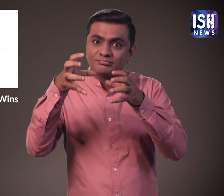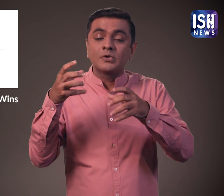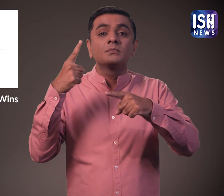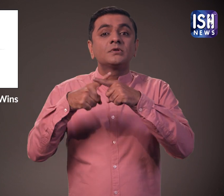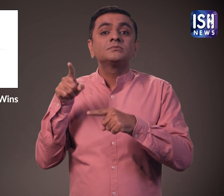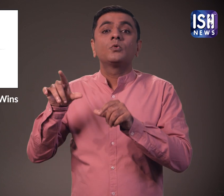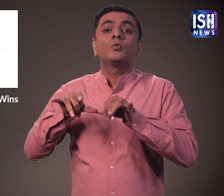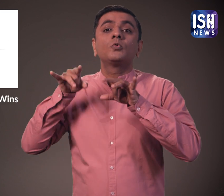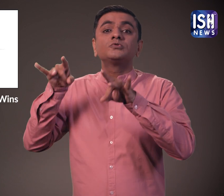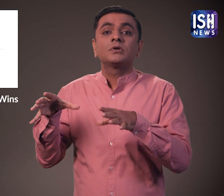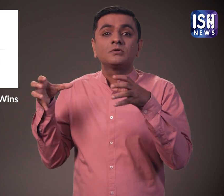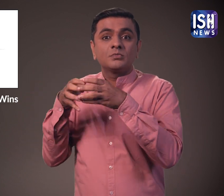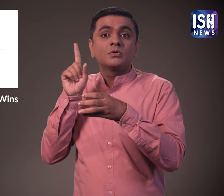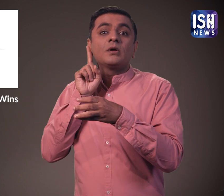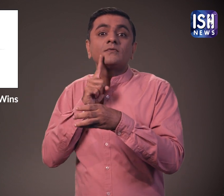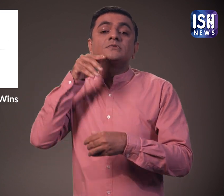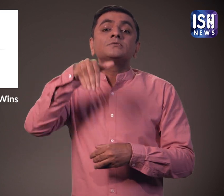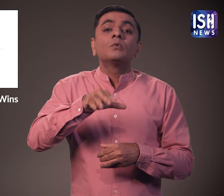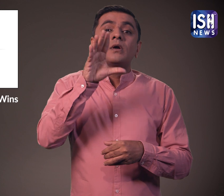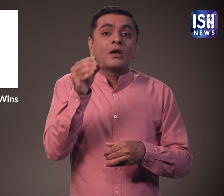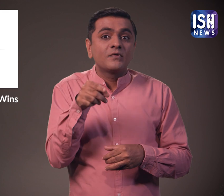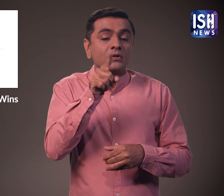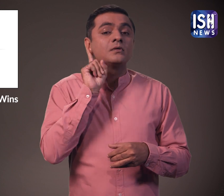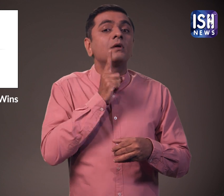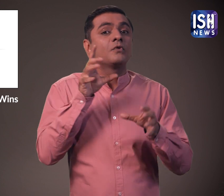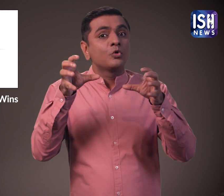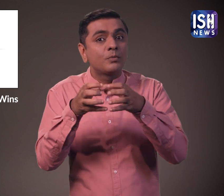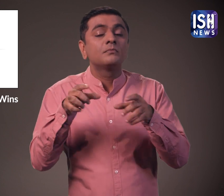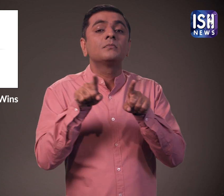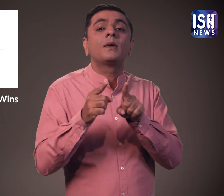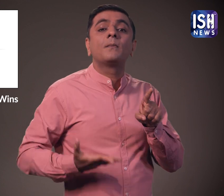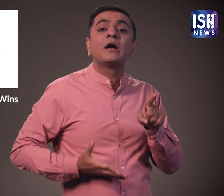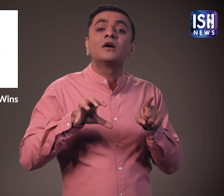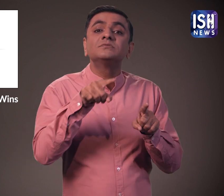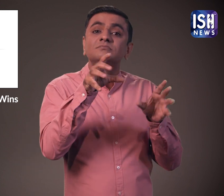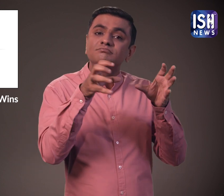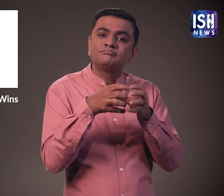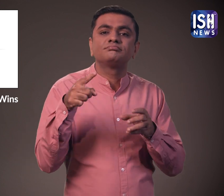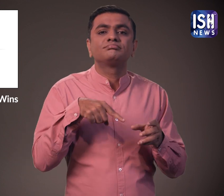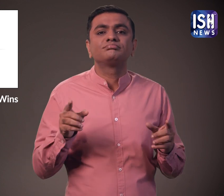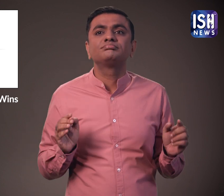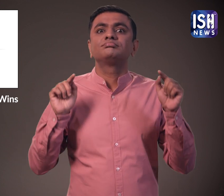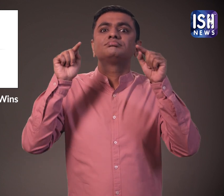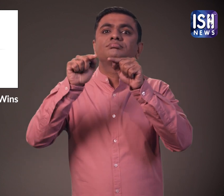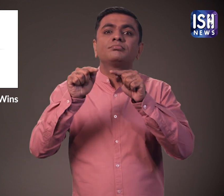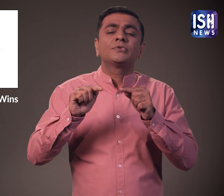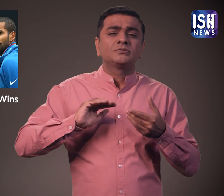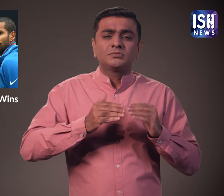भारत, औस्ट्रेलिया, दक्षिन अफरिका और बांगलादेश की डेफ क्रिकेट टीम ने भाग लिया। फाइनल